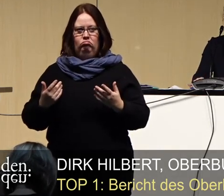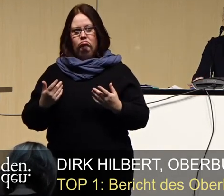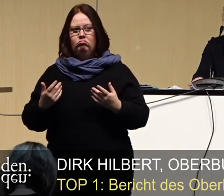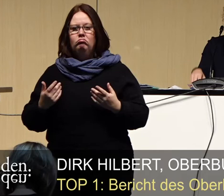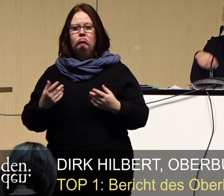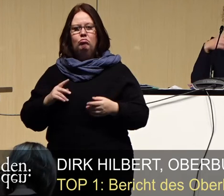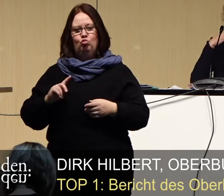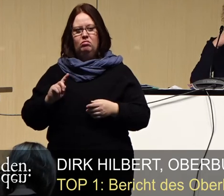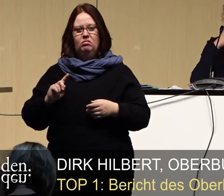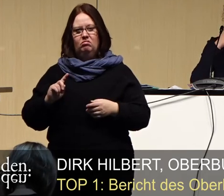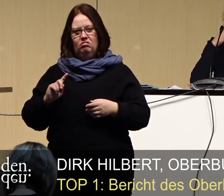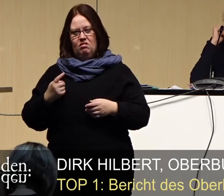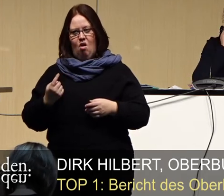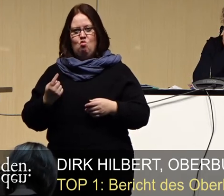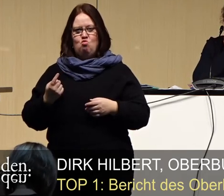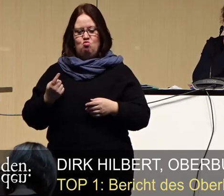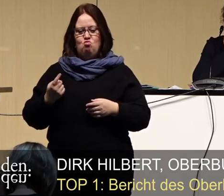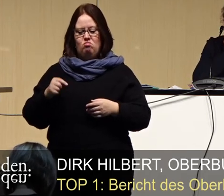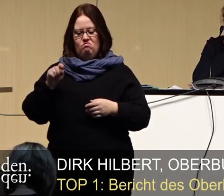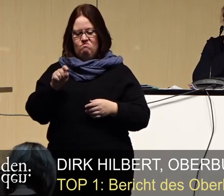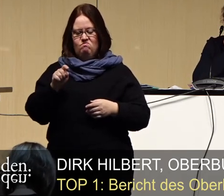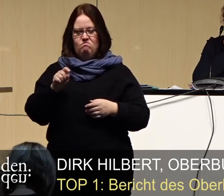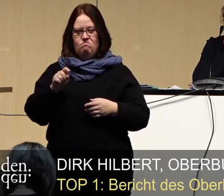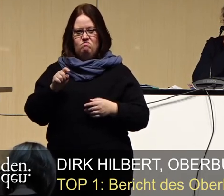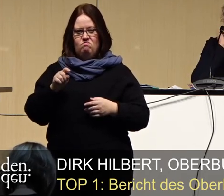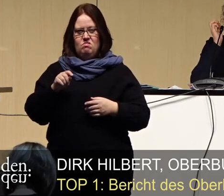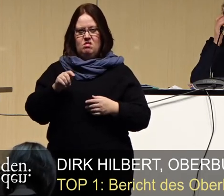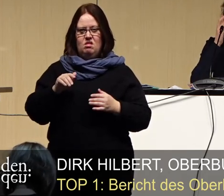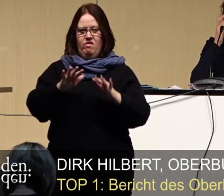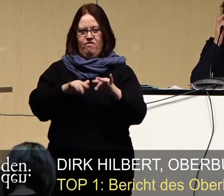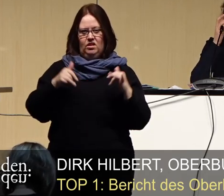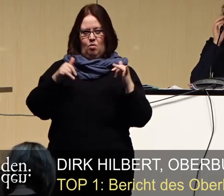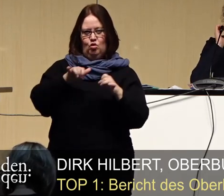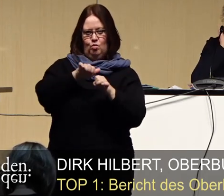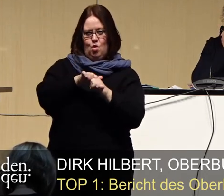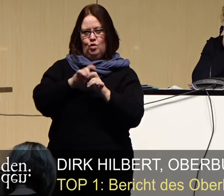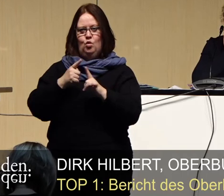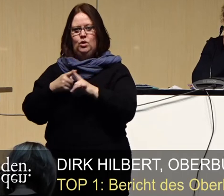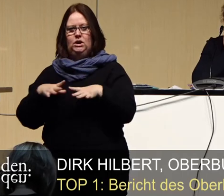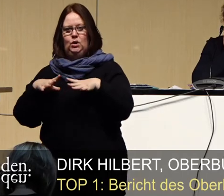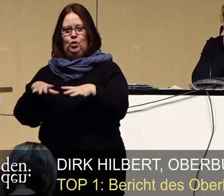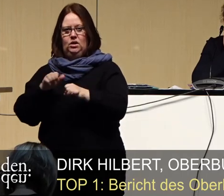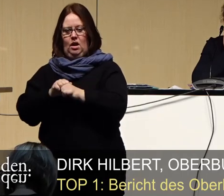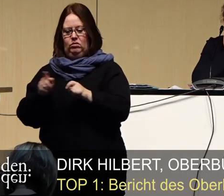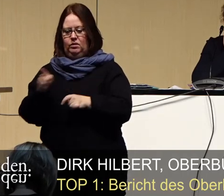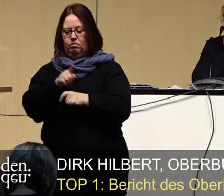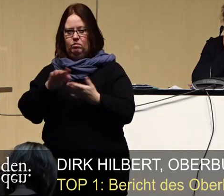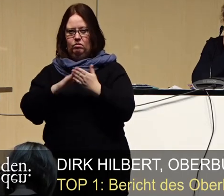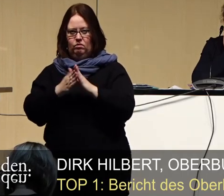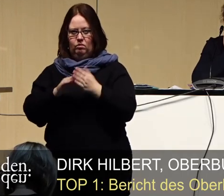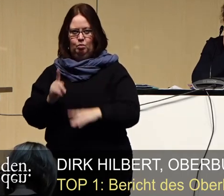wird es eine enge Abstimmung zwischen Versammlungsbehörde und Gesundheitsamt